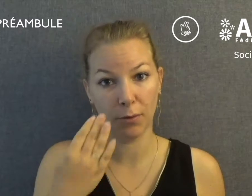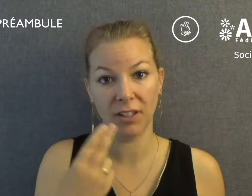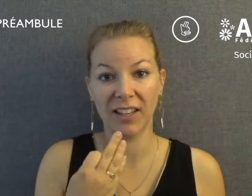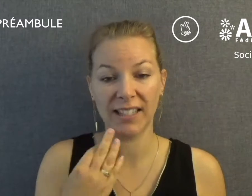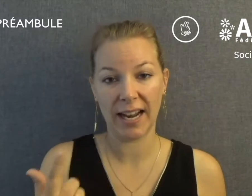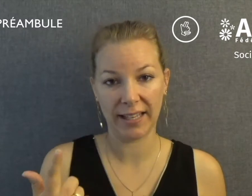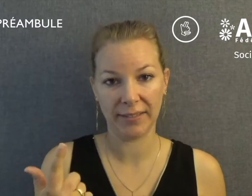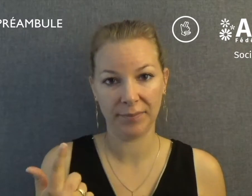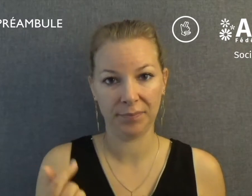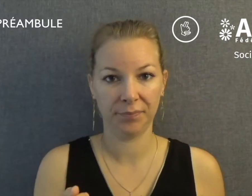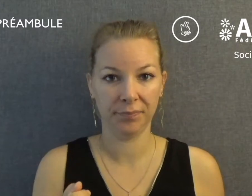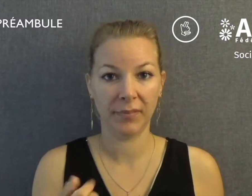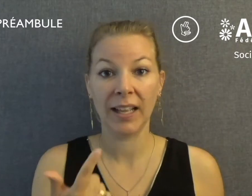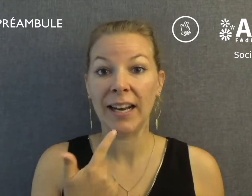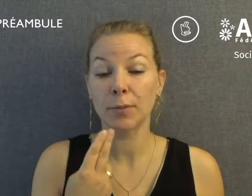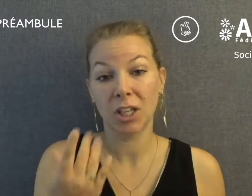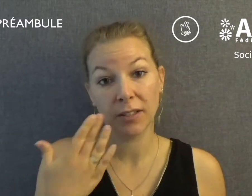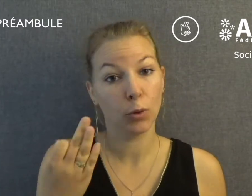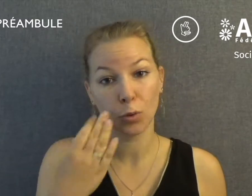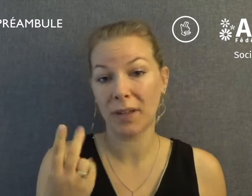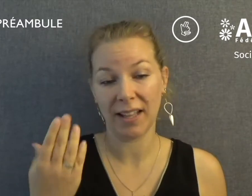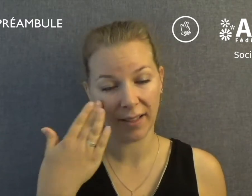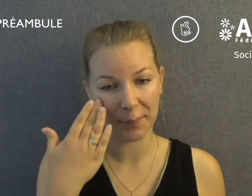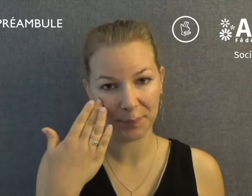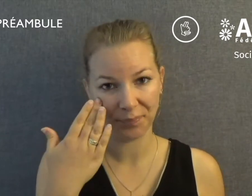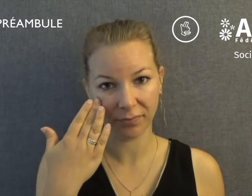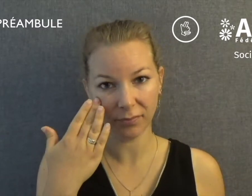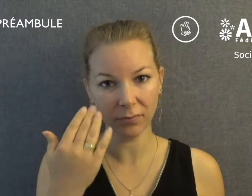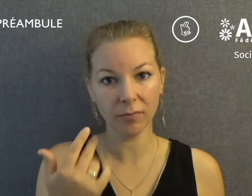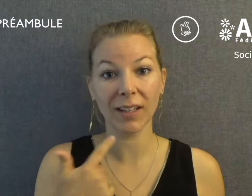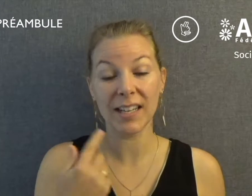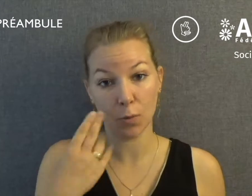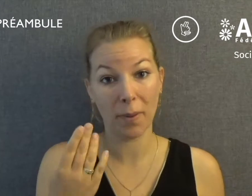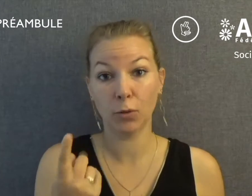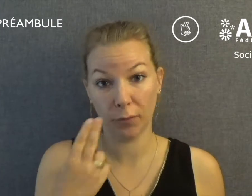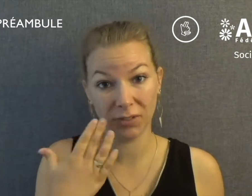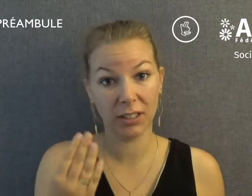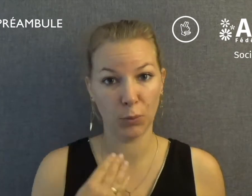universelle. Les objectifs ne sont pas atteints. Les combats doivent continuer.